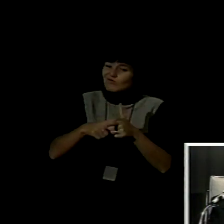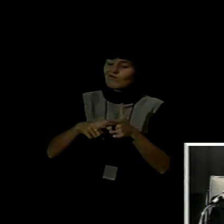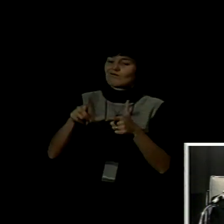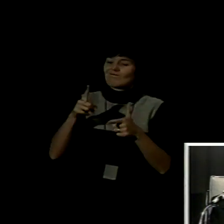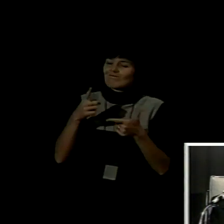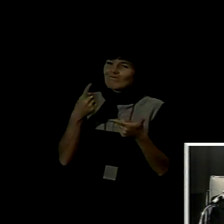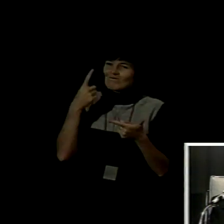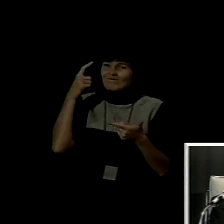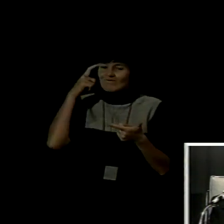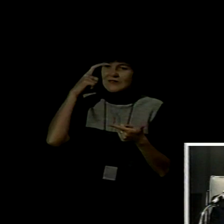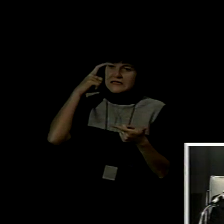en educación